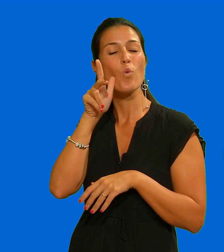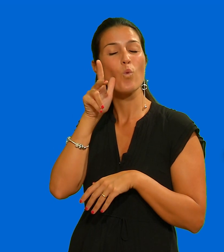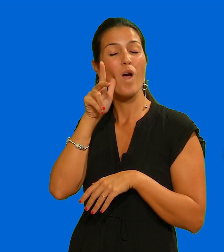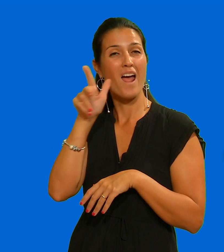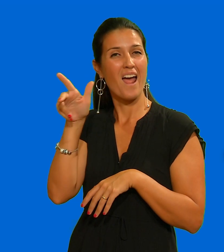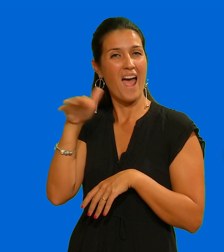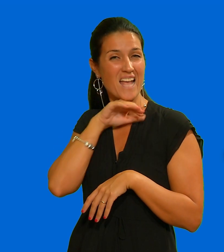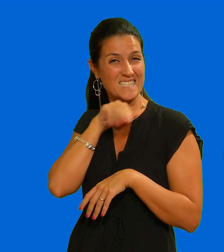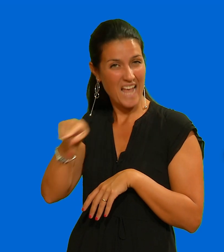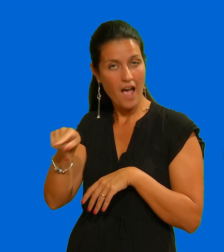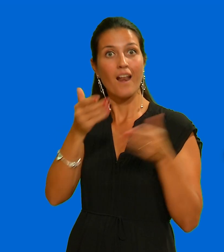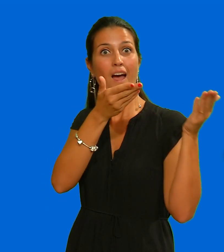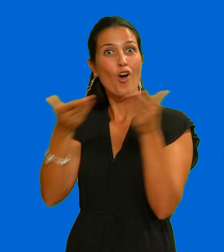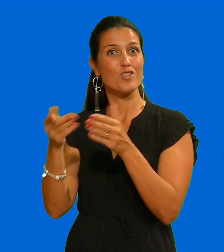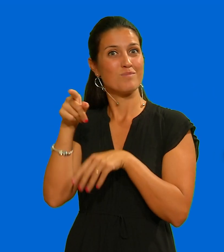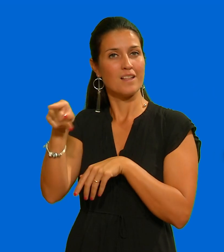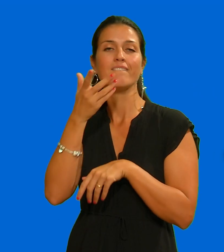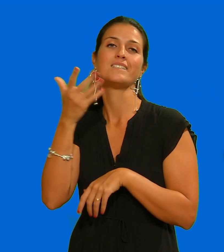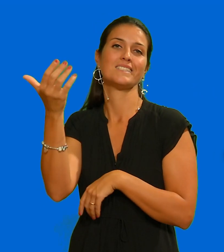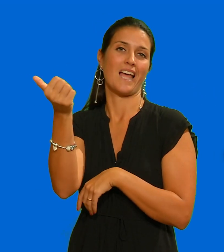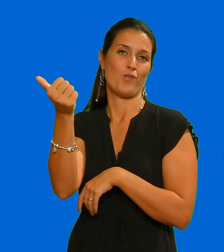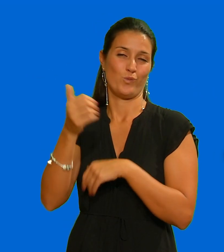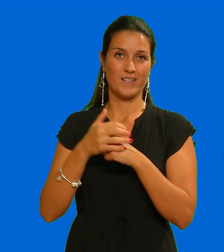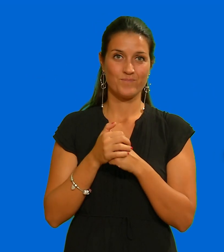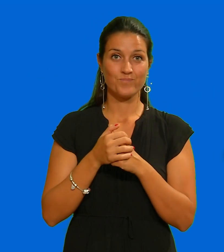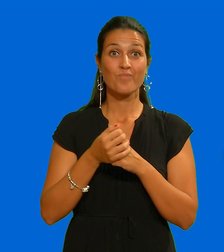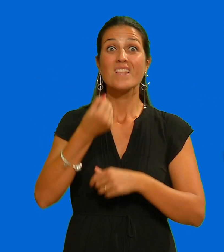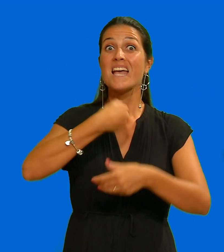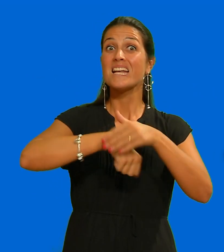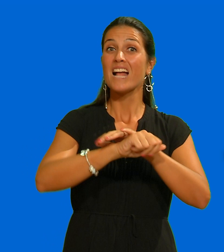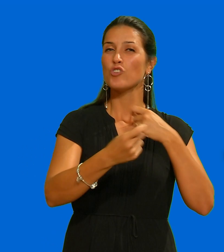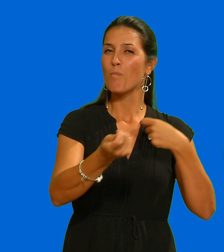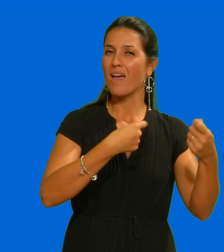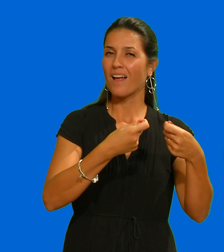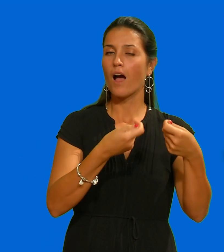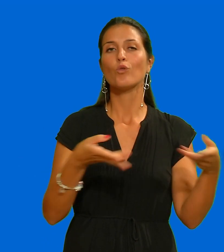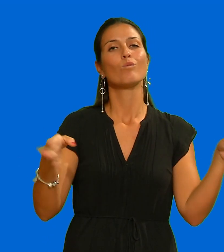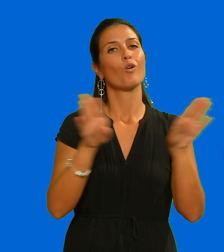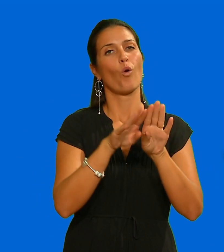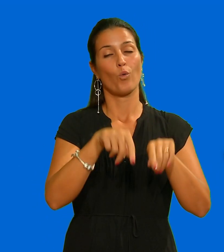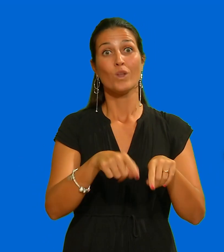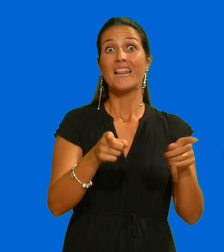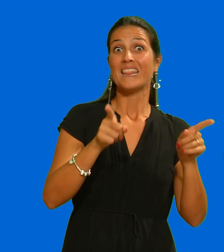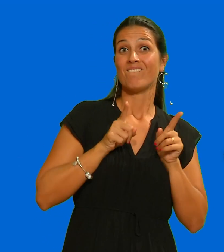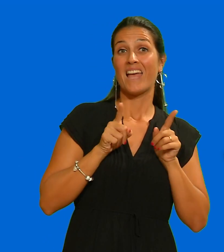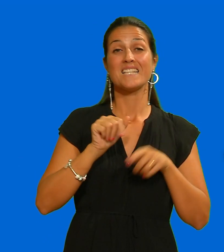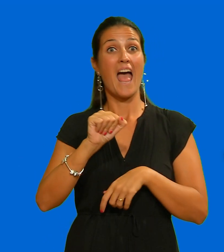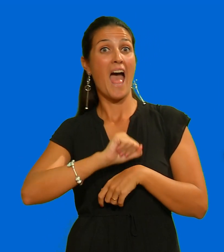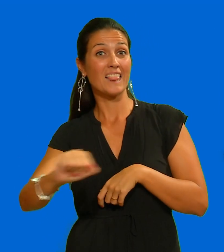Il calciomercato del Lecce si conclude con difesa e attacco rivoluzionati Il DS